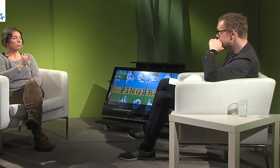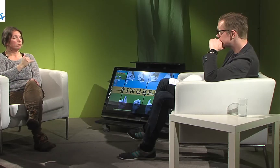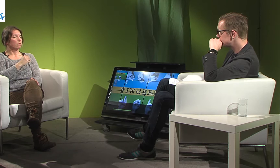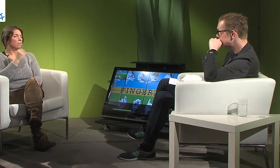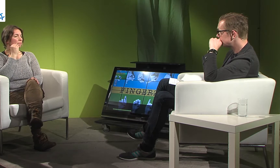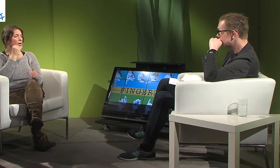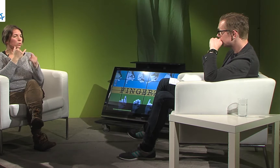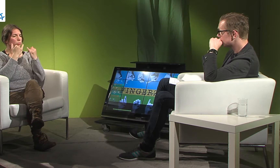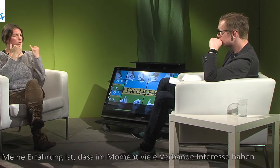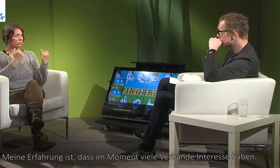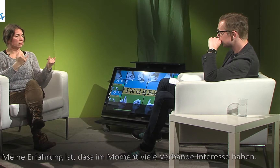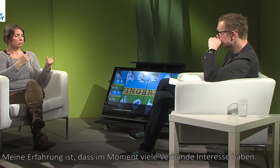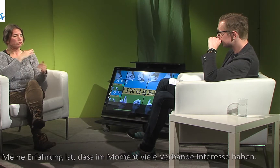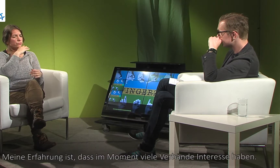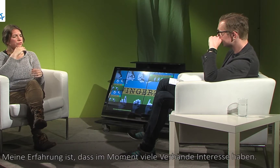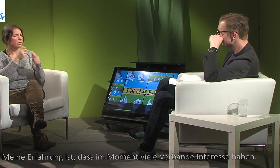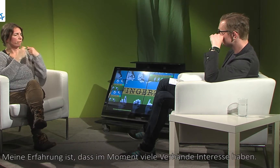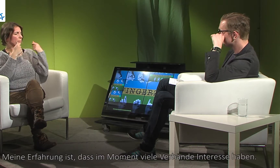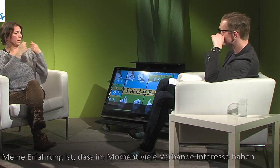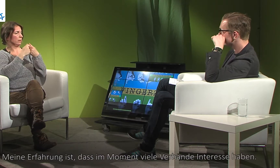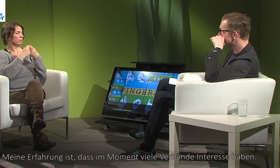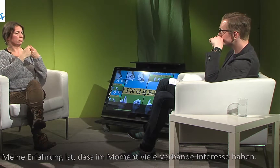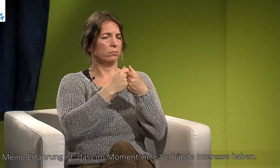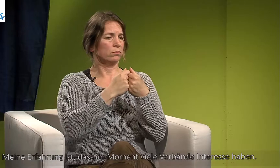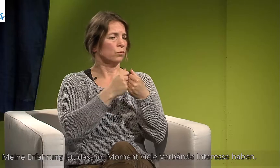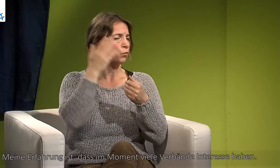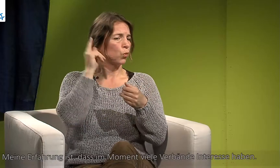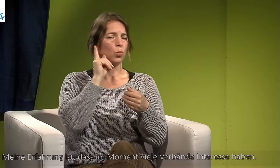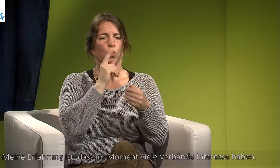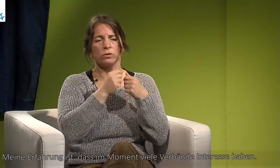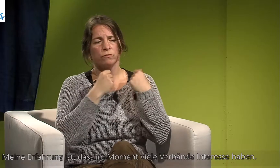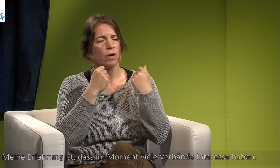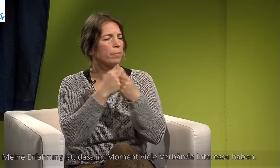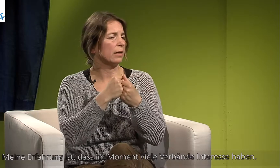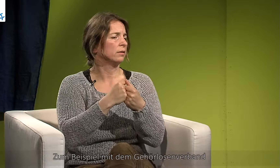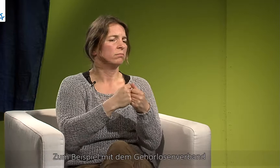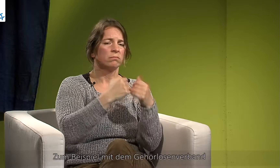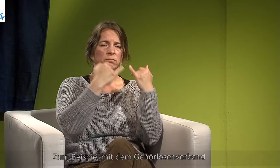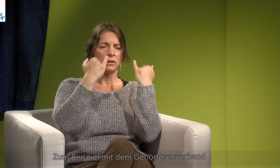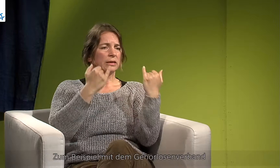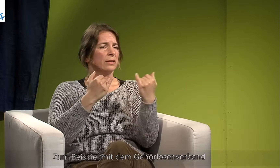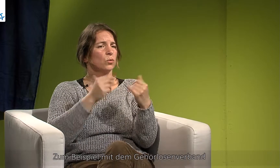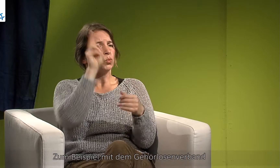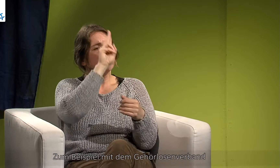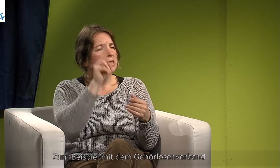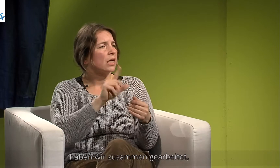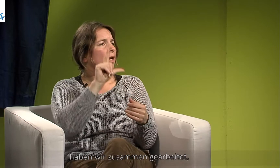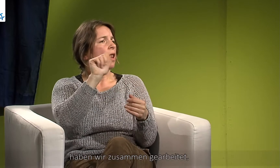Ja, also meine Erfahrung, dass im Moment viele Verbände Interesse haben, also zum Beispiel mit dem Gehörlosenverband haben wir